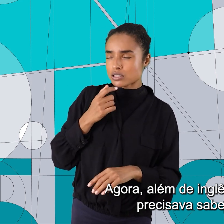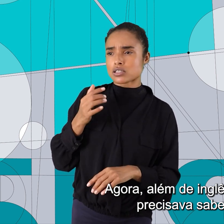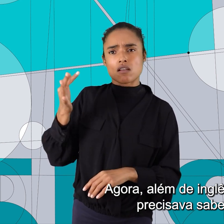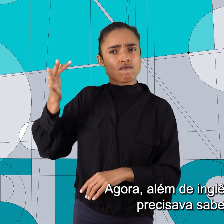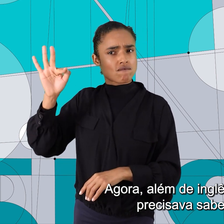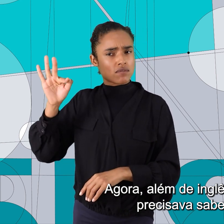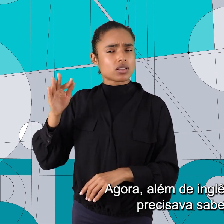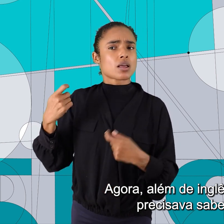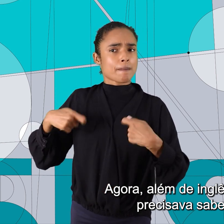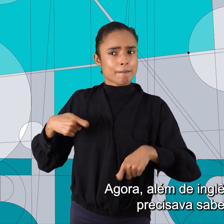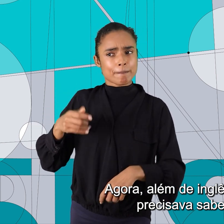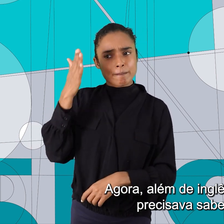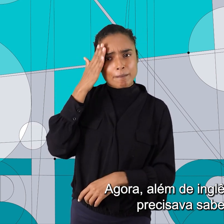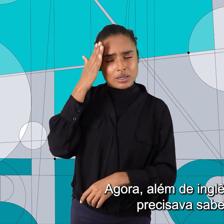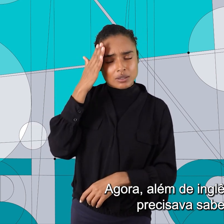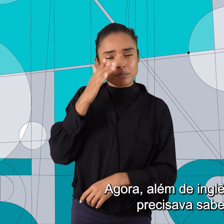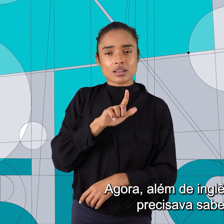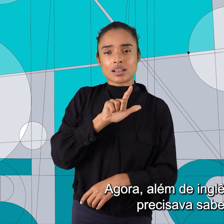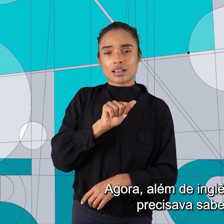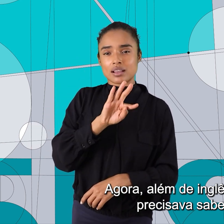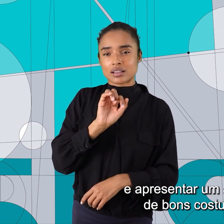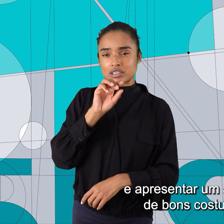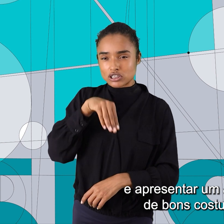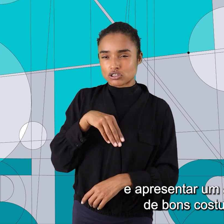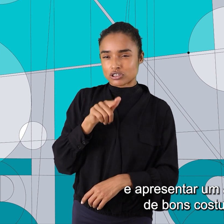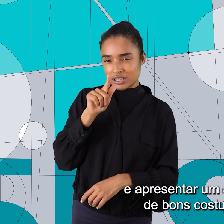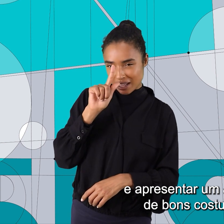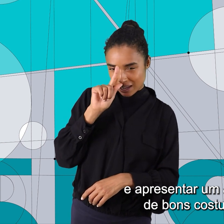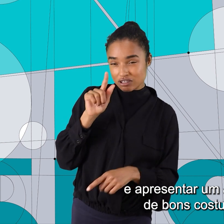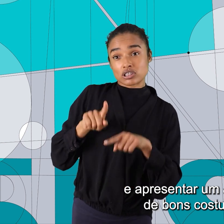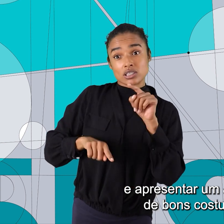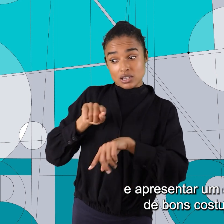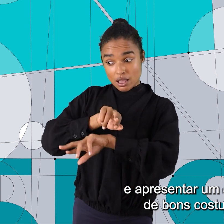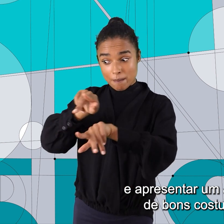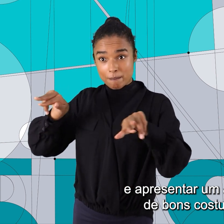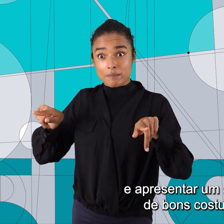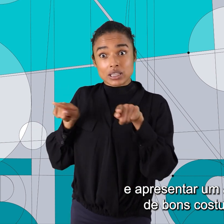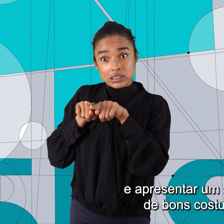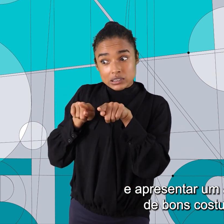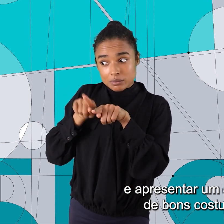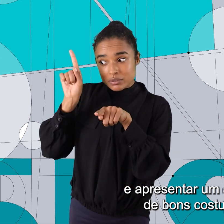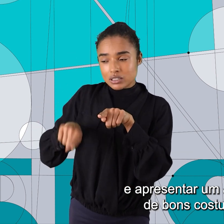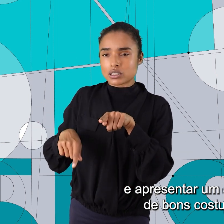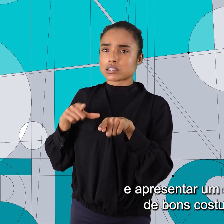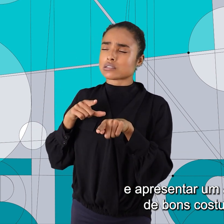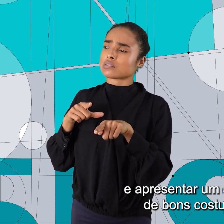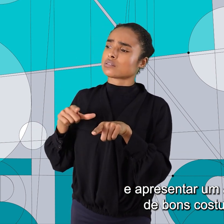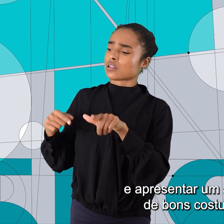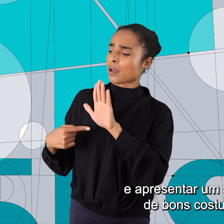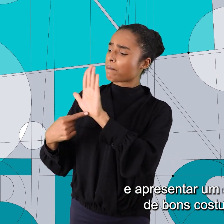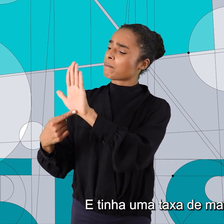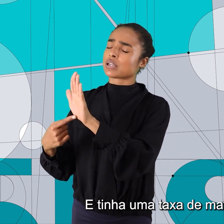francês, precisava saber latim e apresentar um atestado de bons costumes.